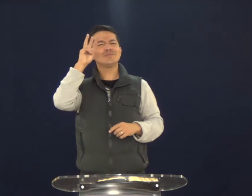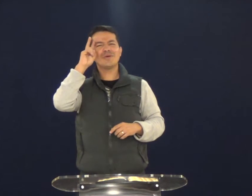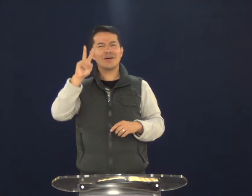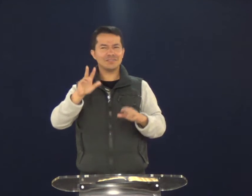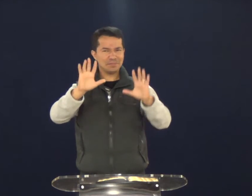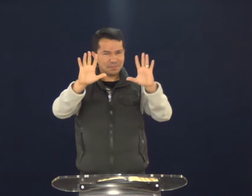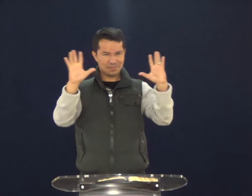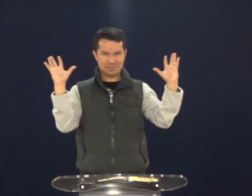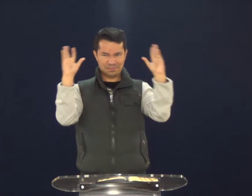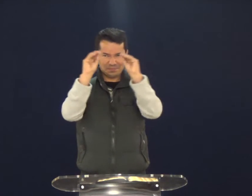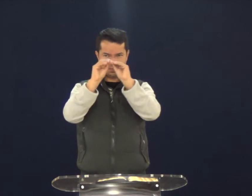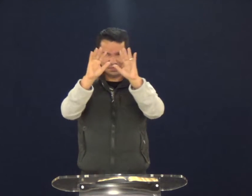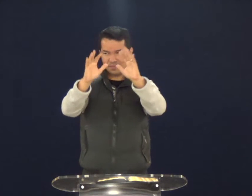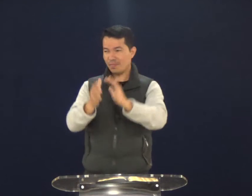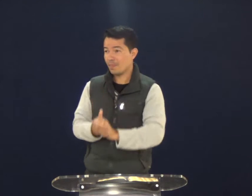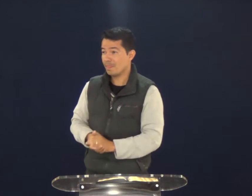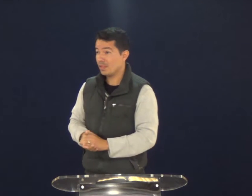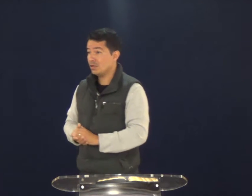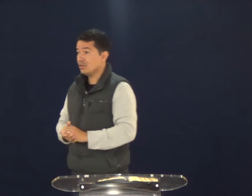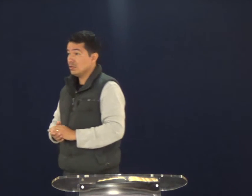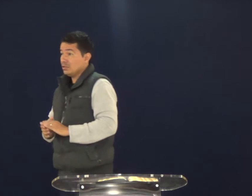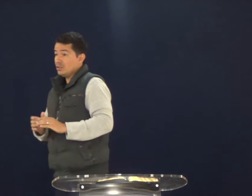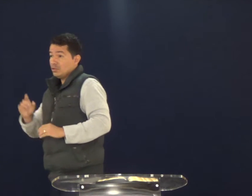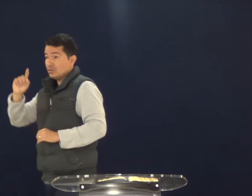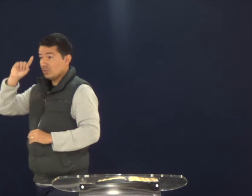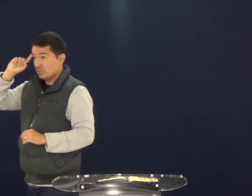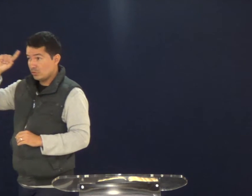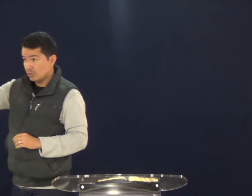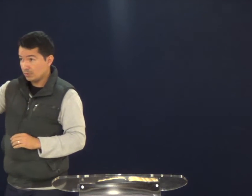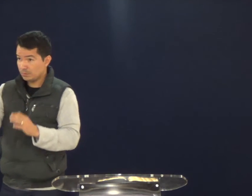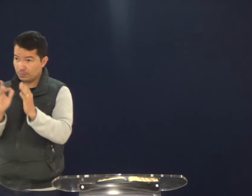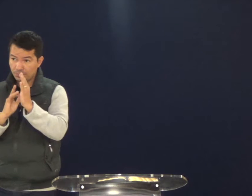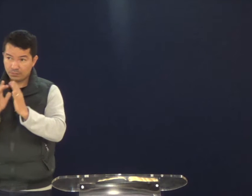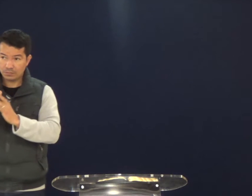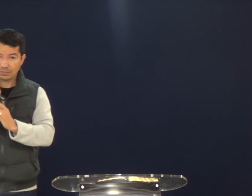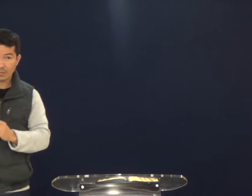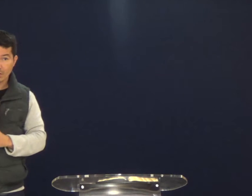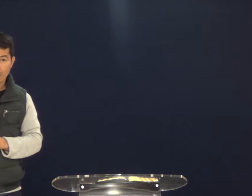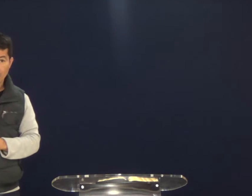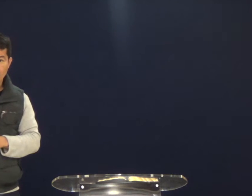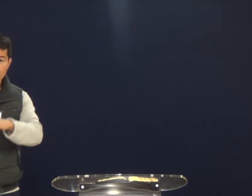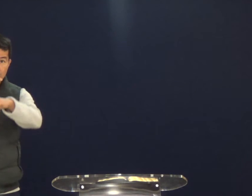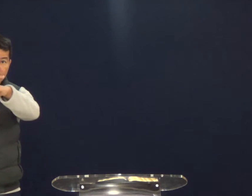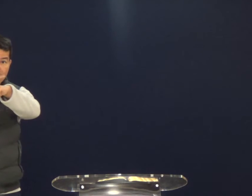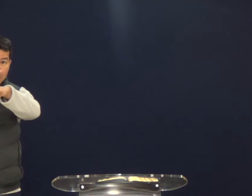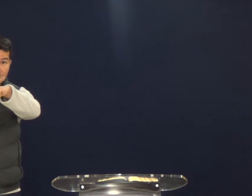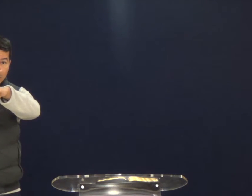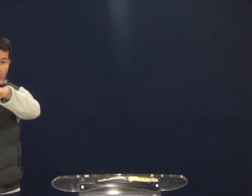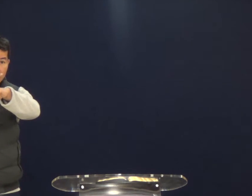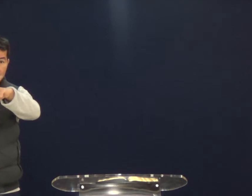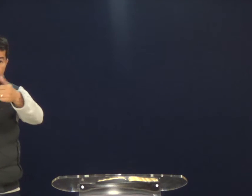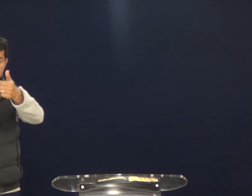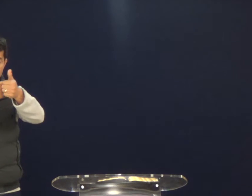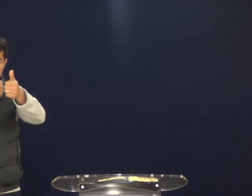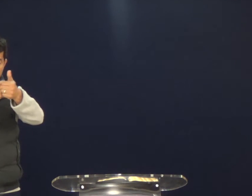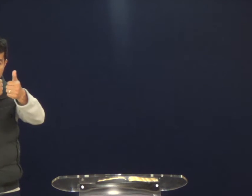Mas o que essa história significa? Vamos resumi-la. Então, um dia Jesus Cristo vai a